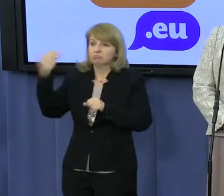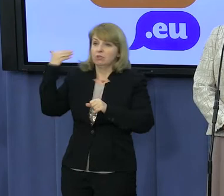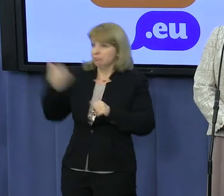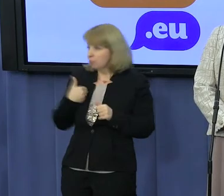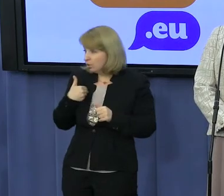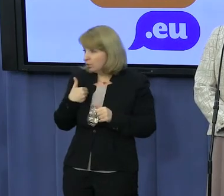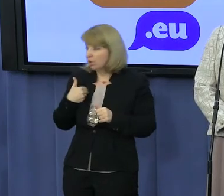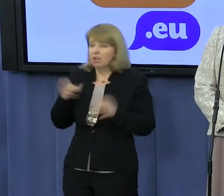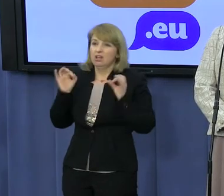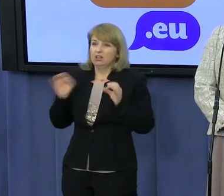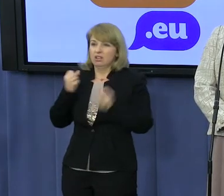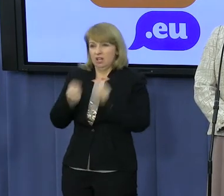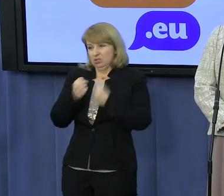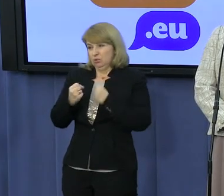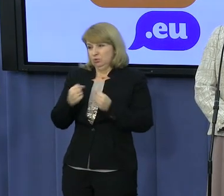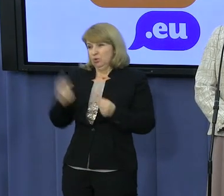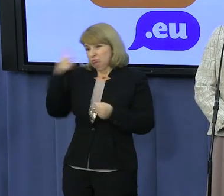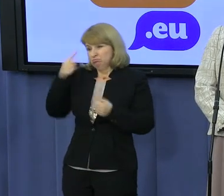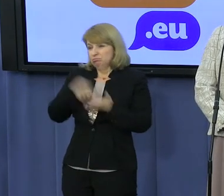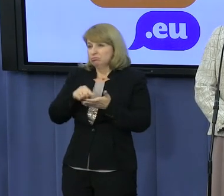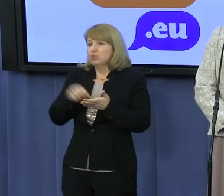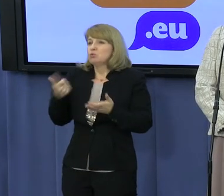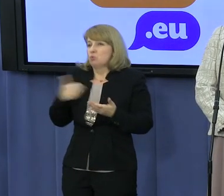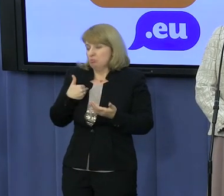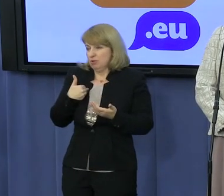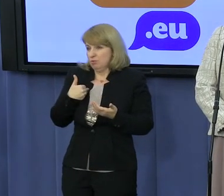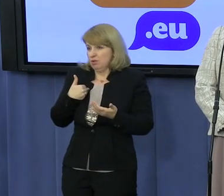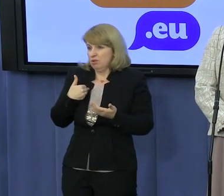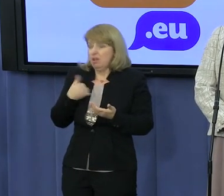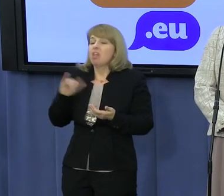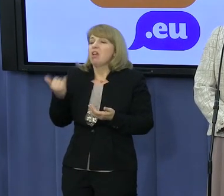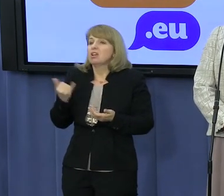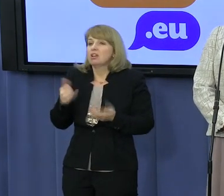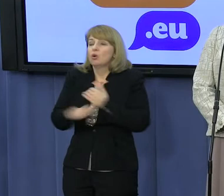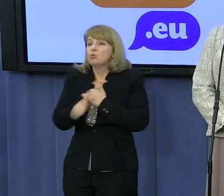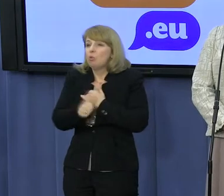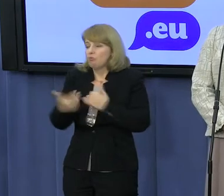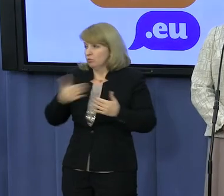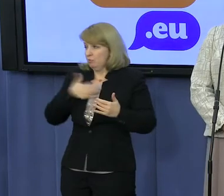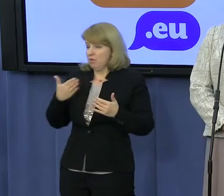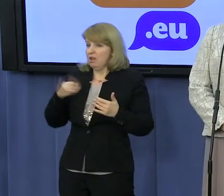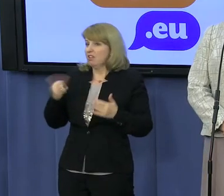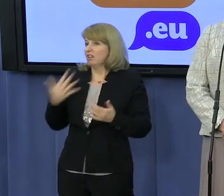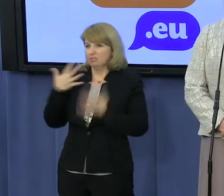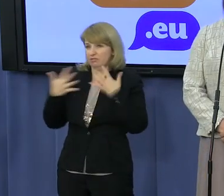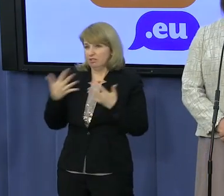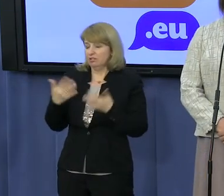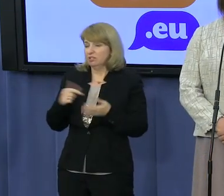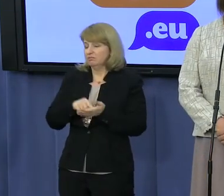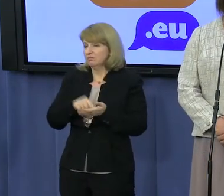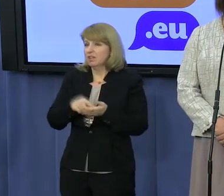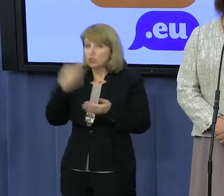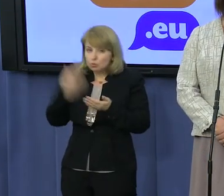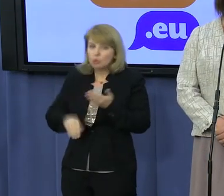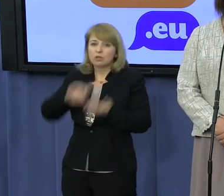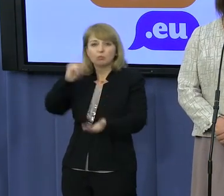trudno jest po prostu uznać, że to nagle. Znalazły się jakieś materiały, które przesądziły tyle lat po to ustalenie. Szkoda